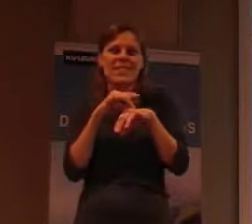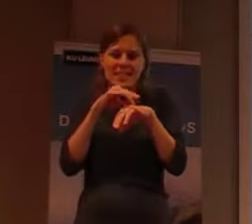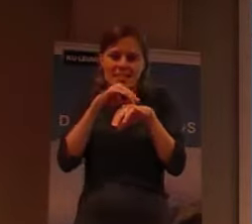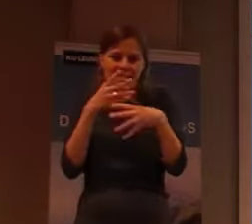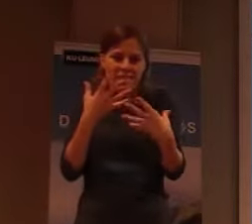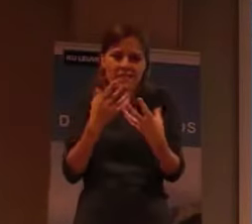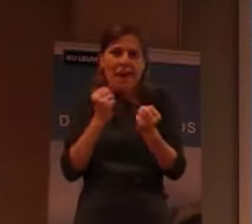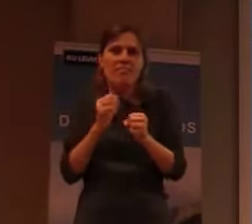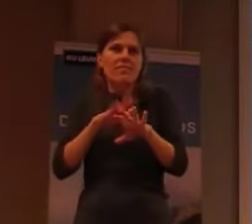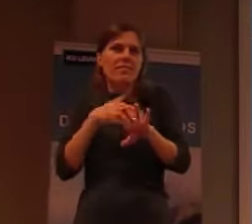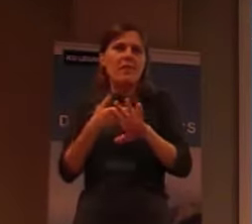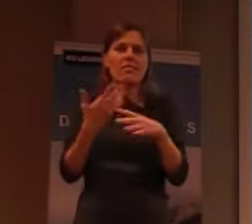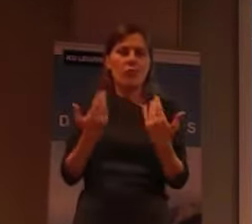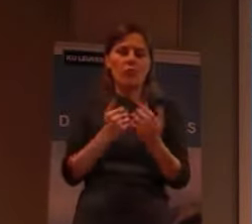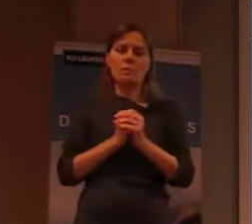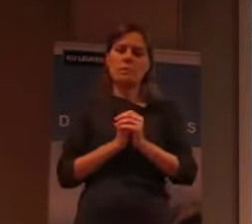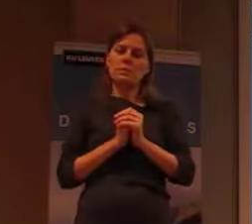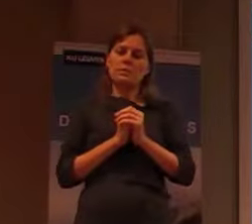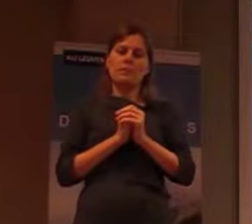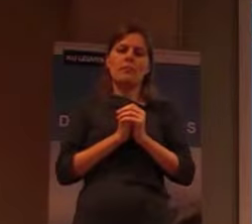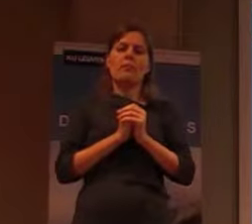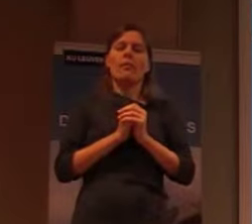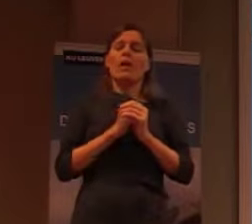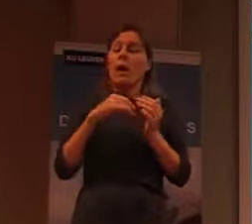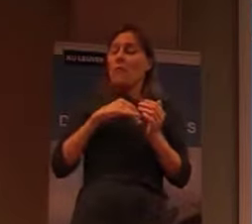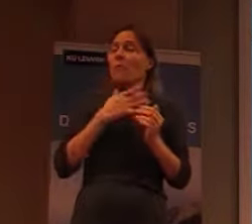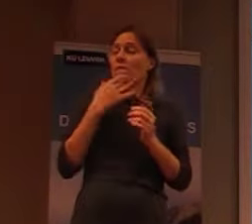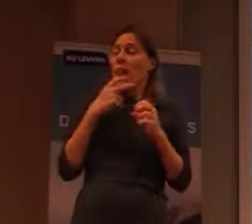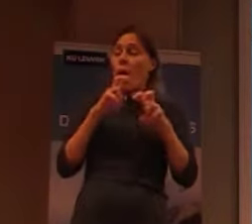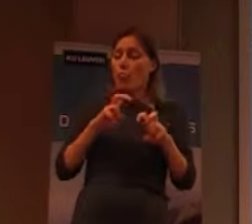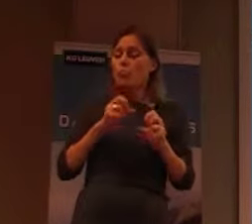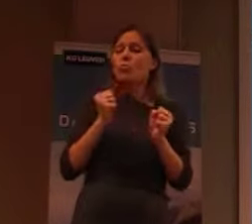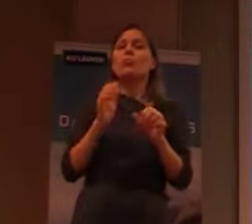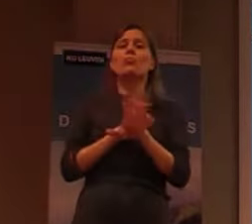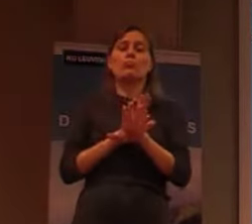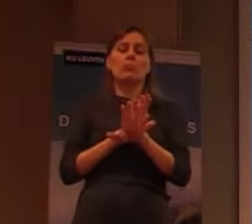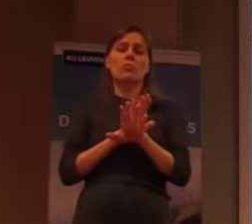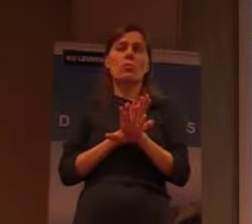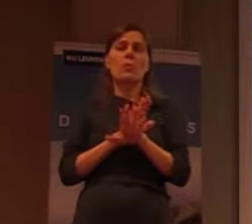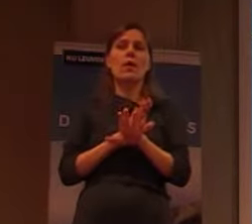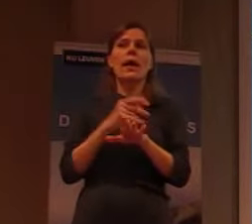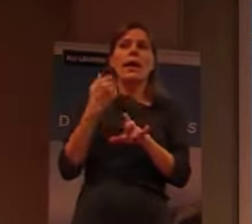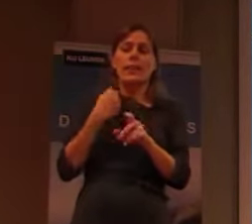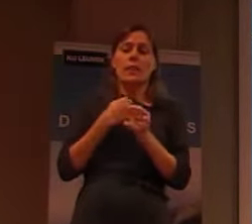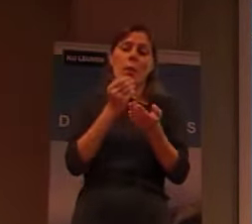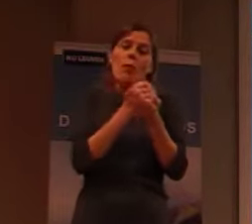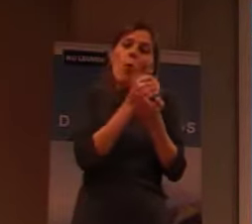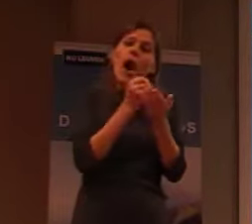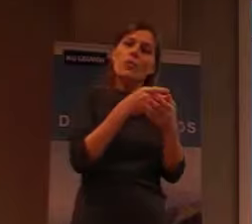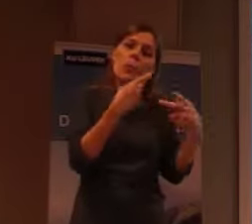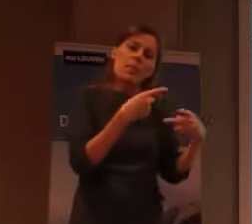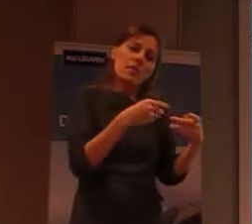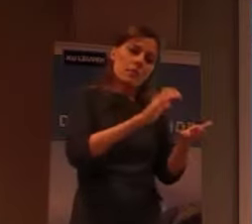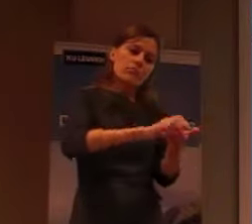we hebben eigenlijk redelijk veel onderzoek kunnen doen in archieven enzovoort. Dat in het archief in